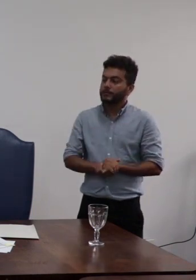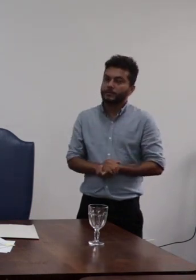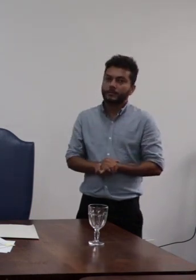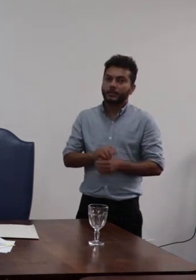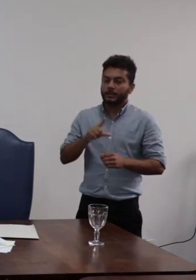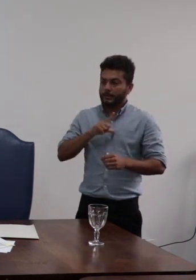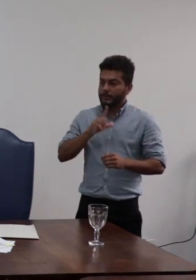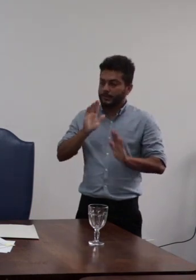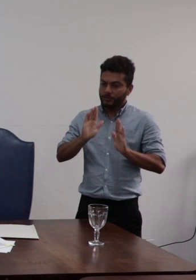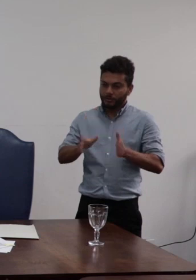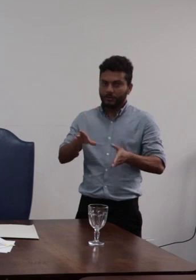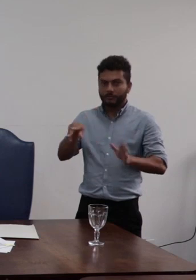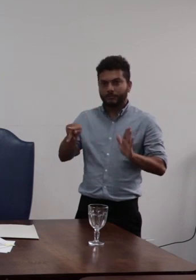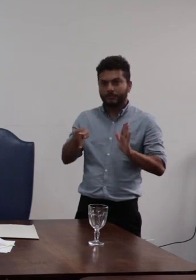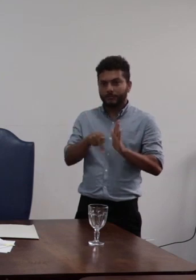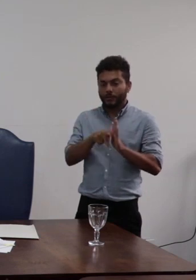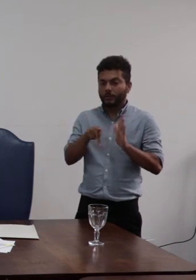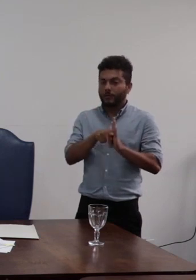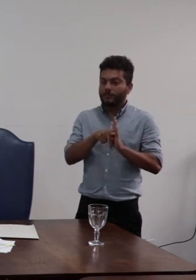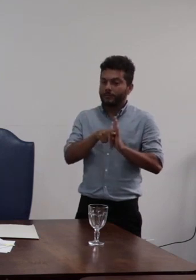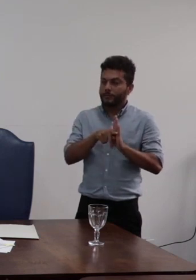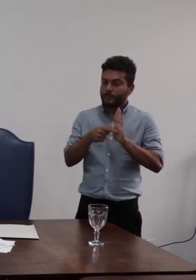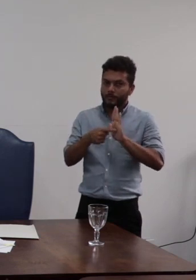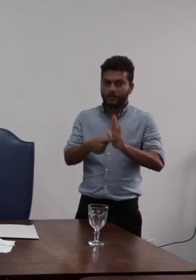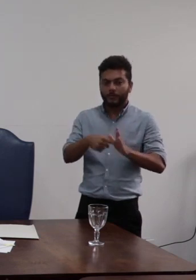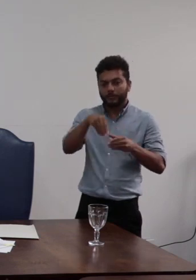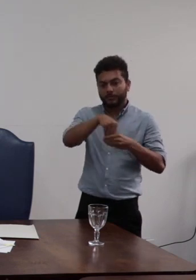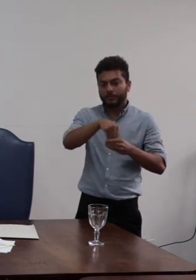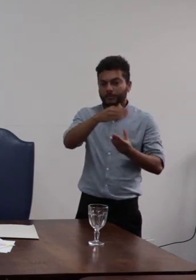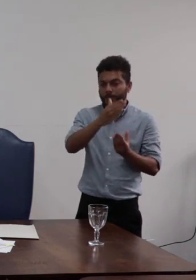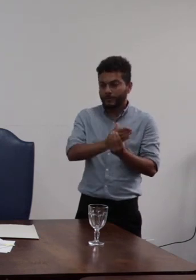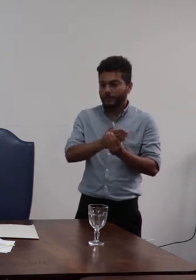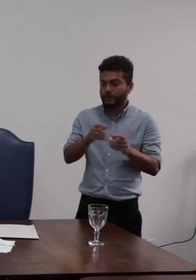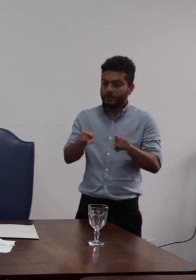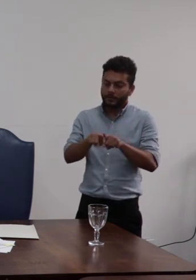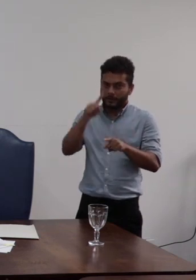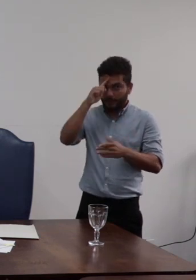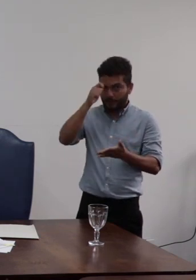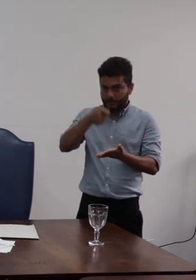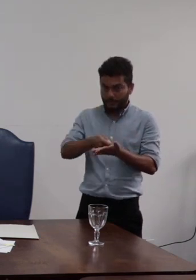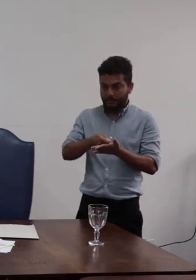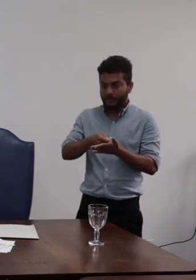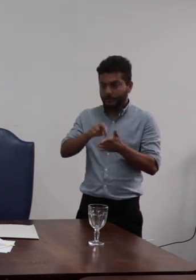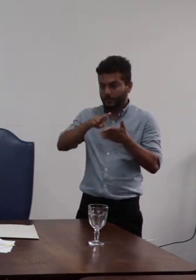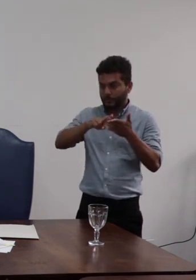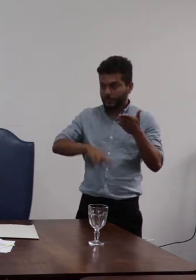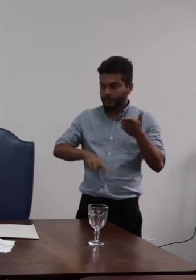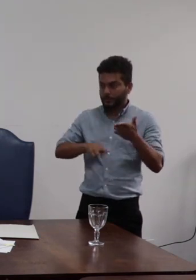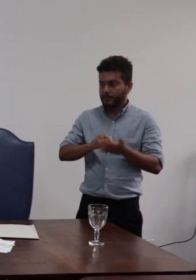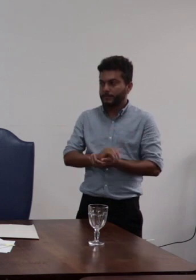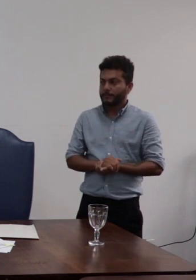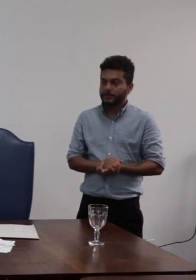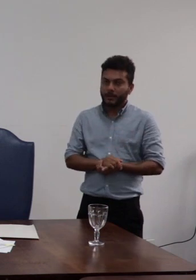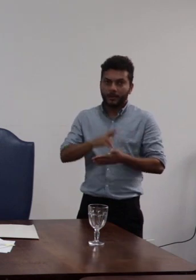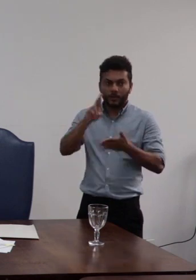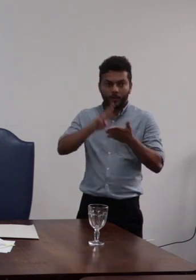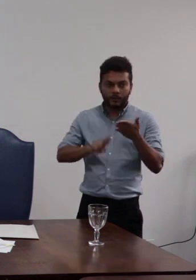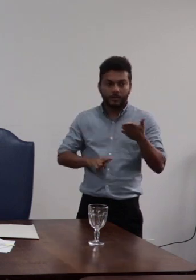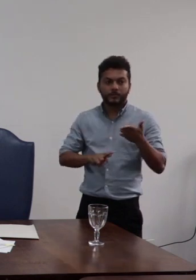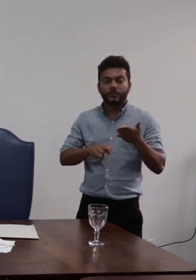do que consta o processo e a decisão o relatório tomado o relatório de